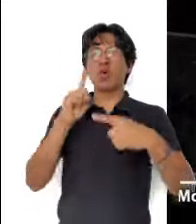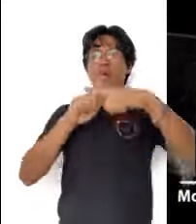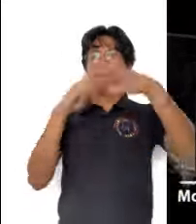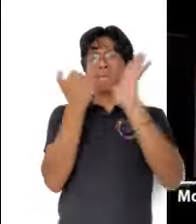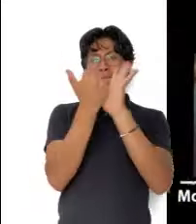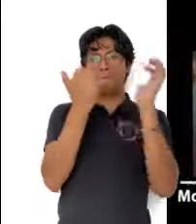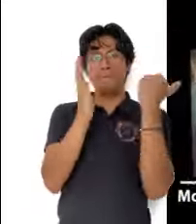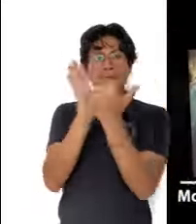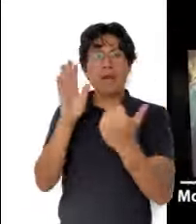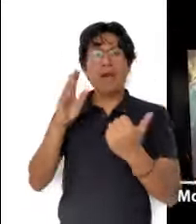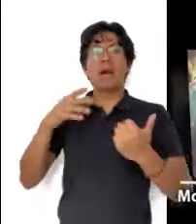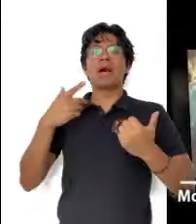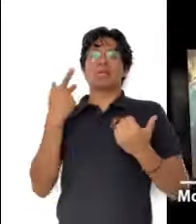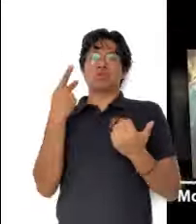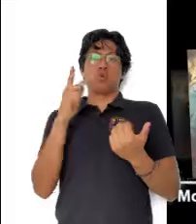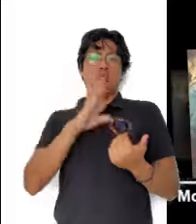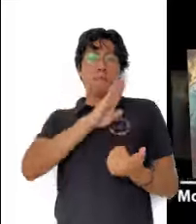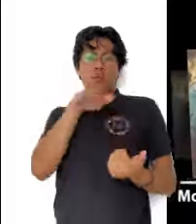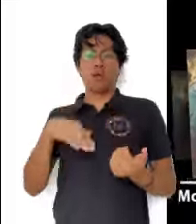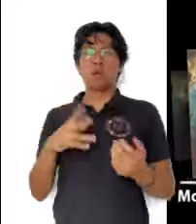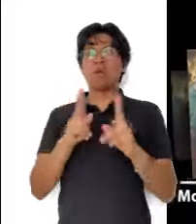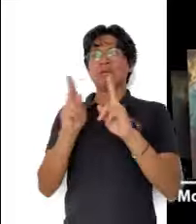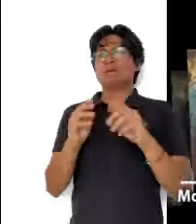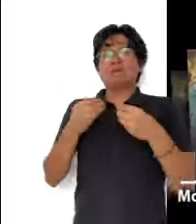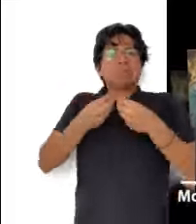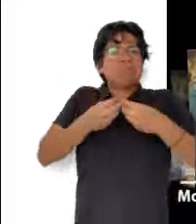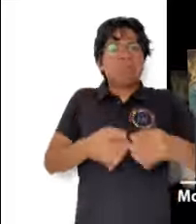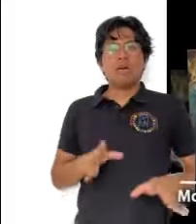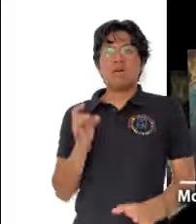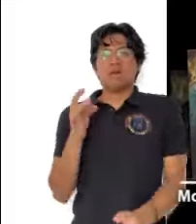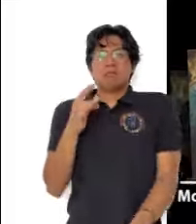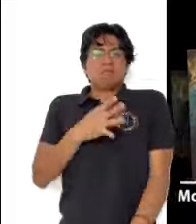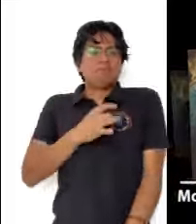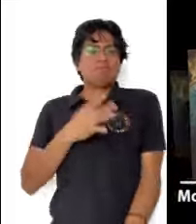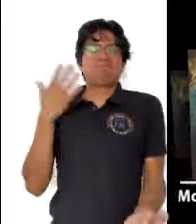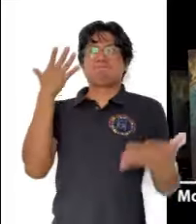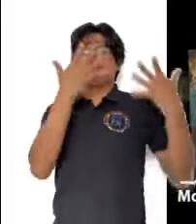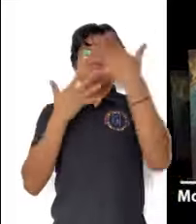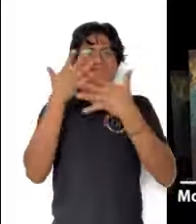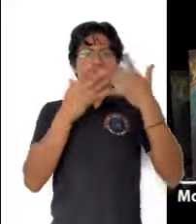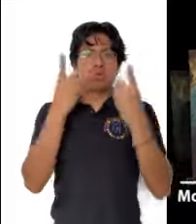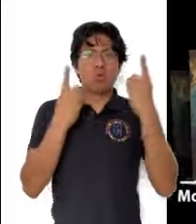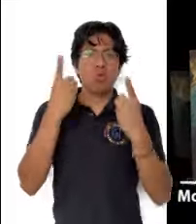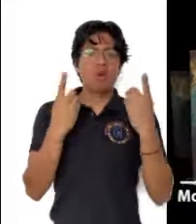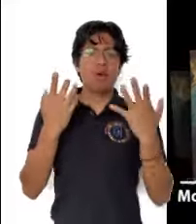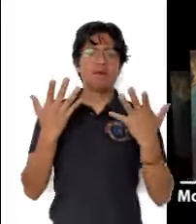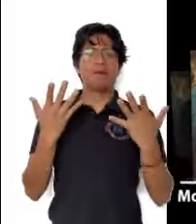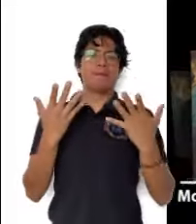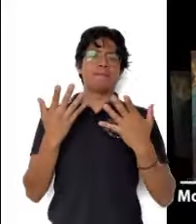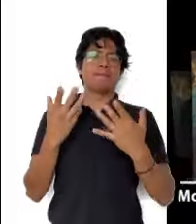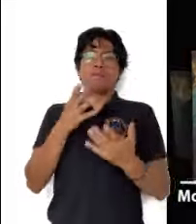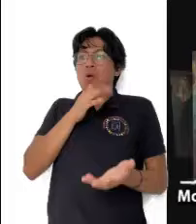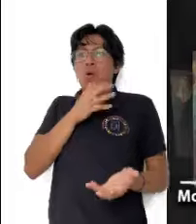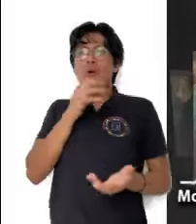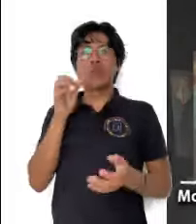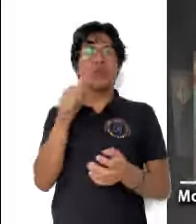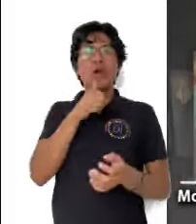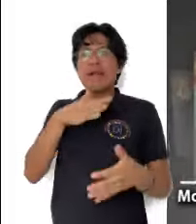crucifixión y su muerte les ha hecho perder la paz. Les ha traído miedo y confusión.